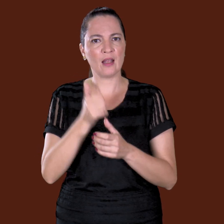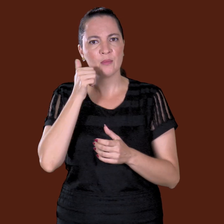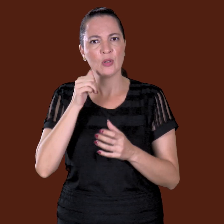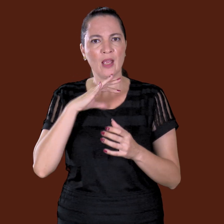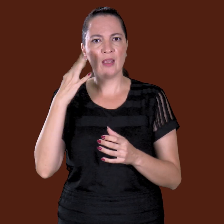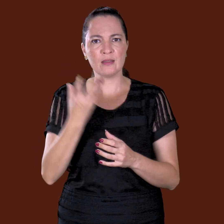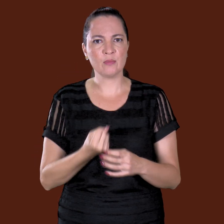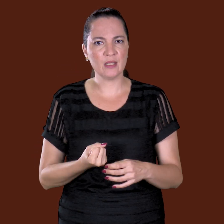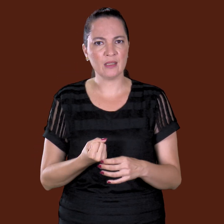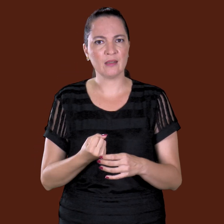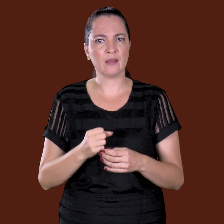depressão.